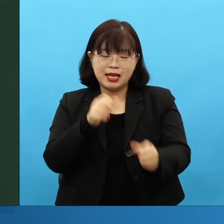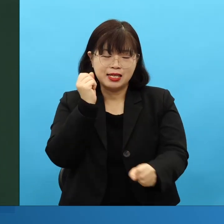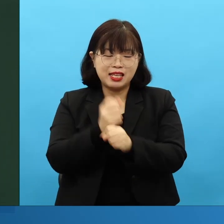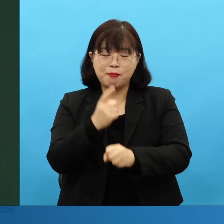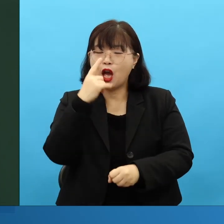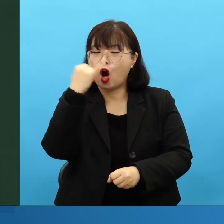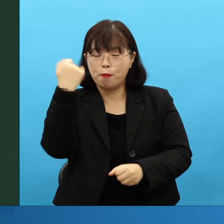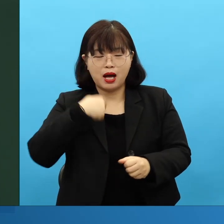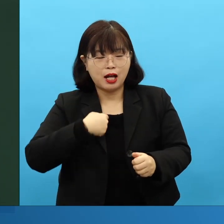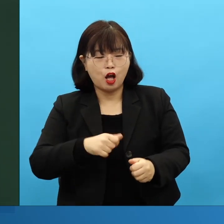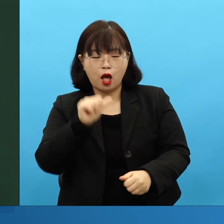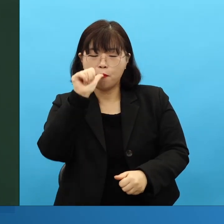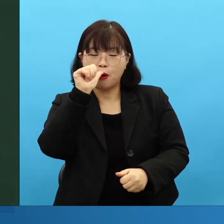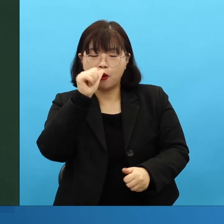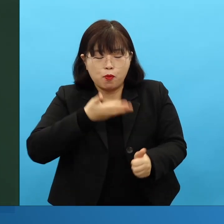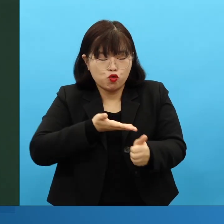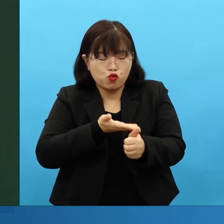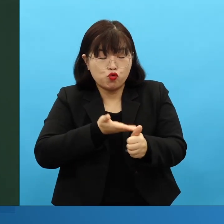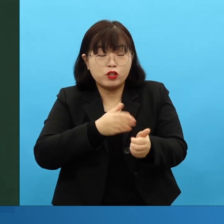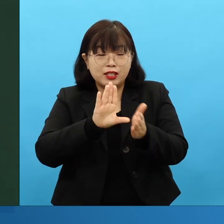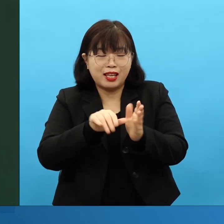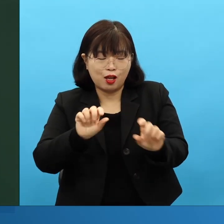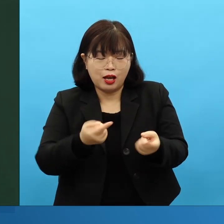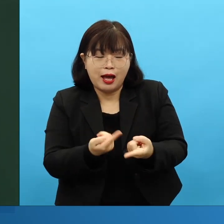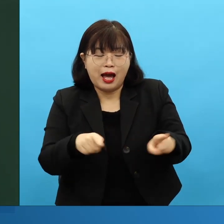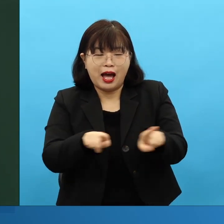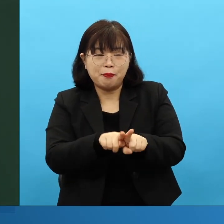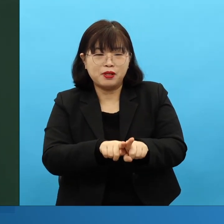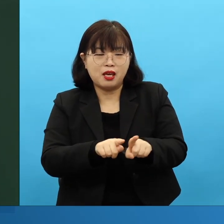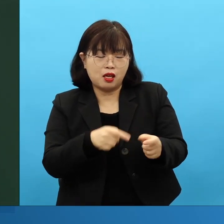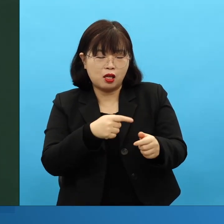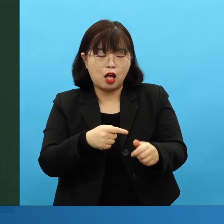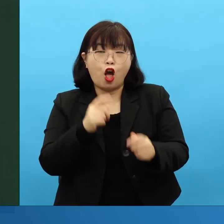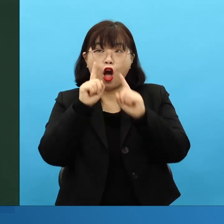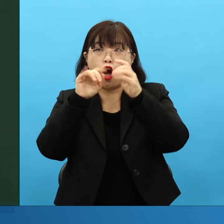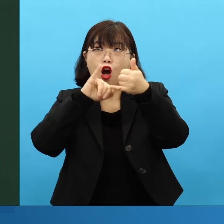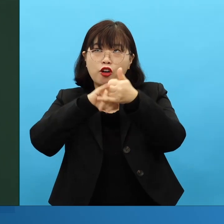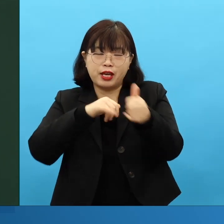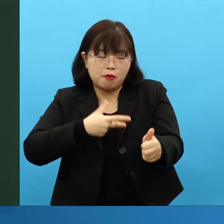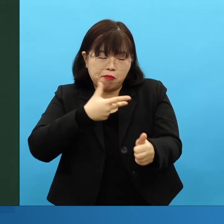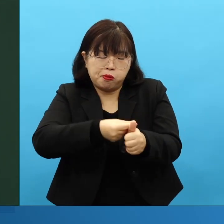이걸 놓치면 안됩니다. 양의 피 바른 날, 이스라엘은 나왔습니다.